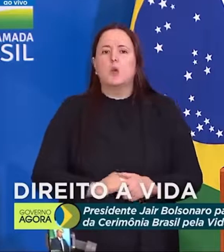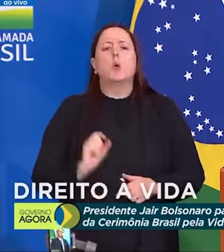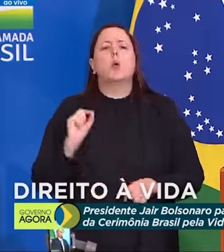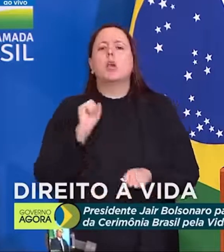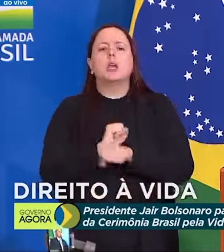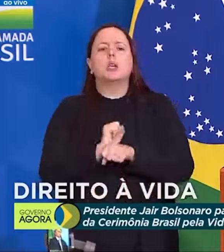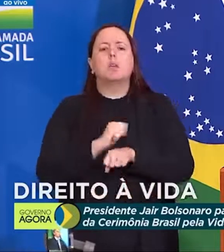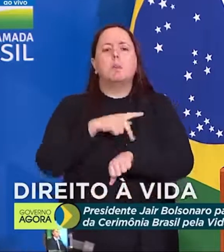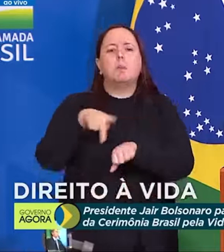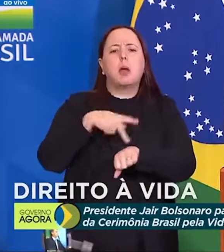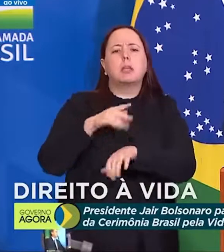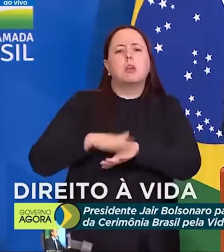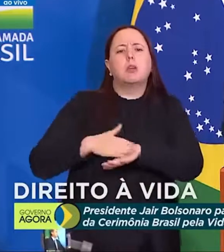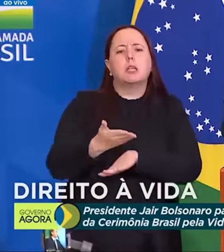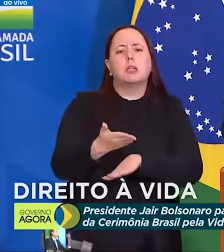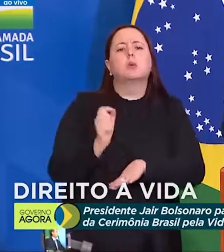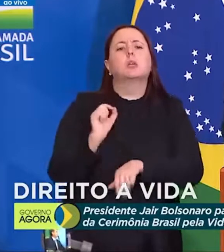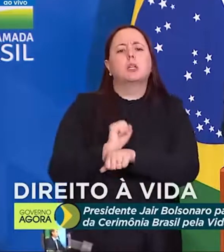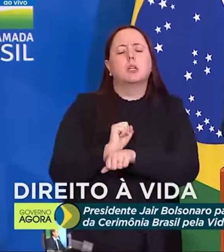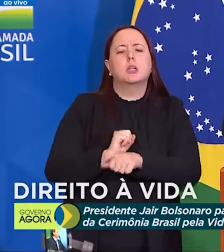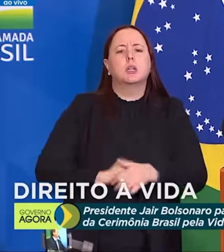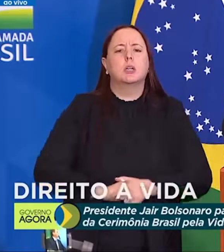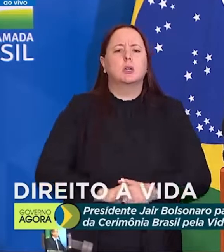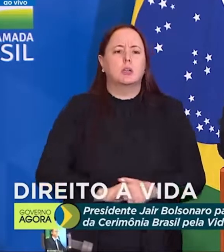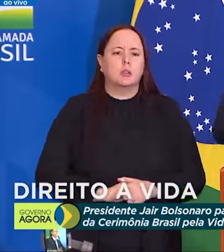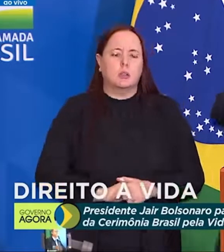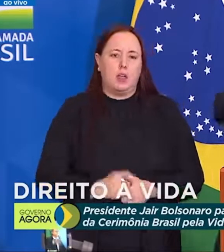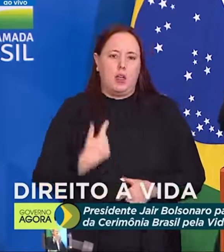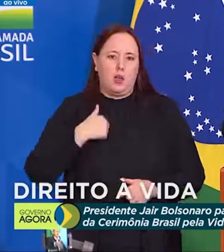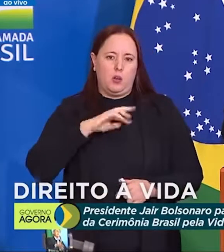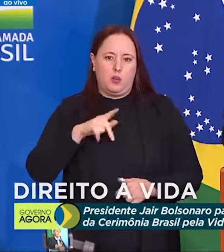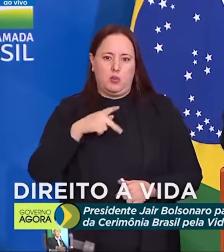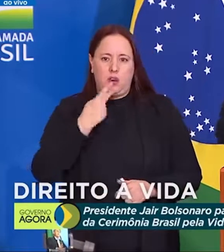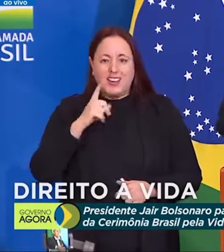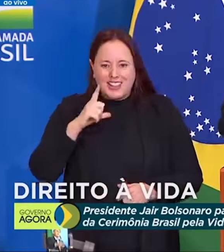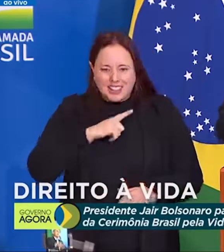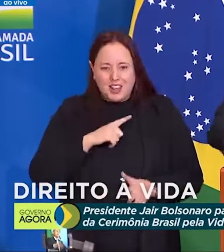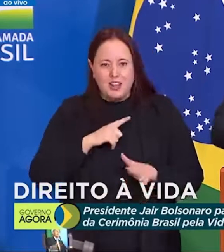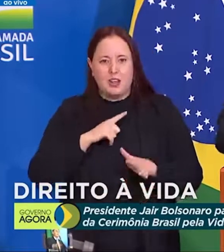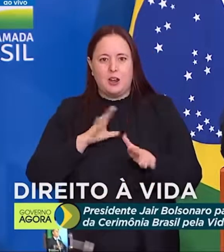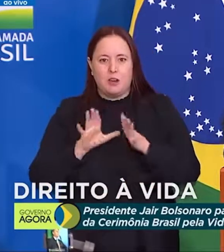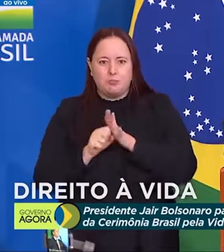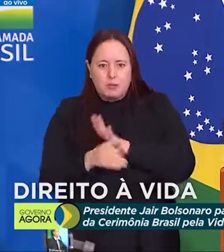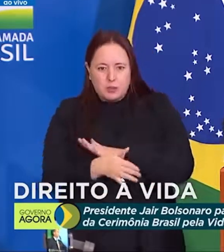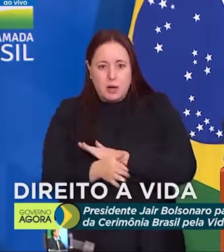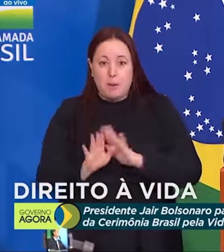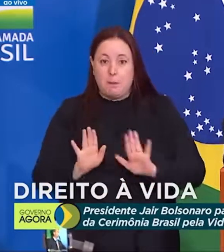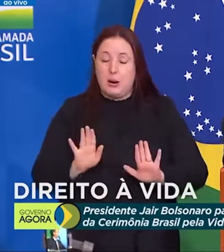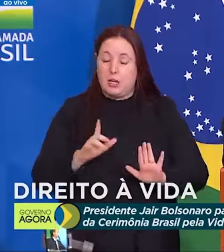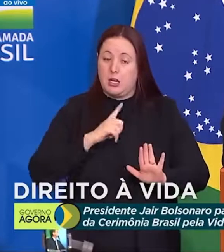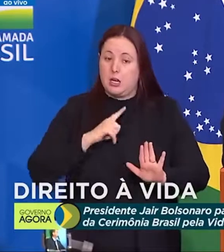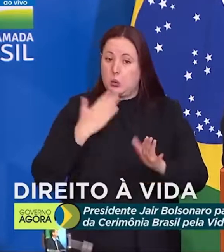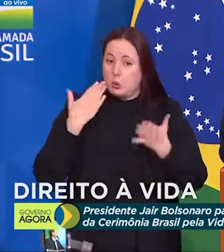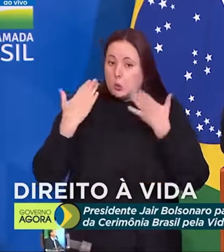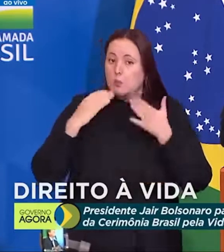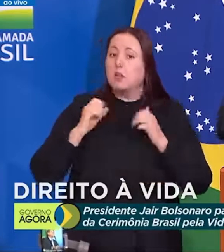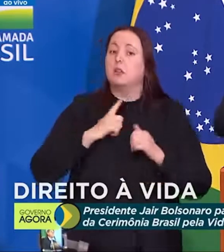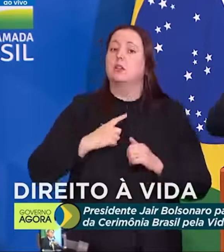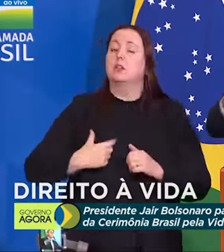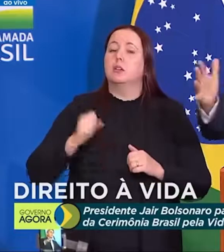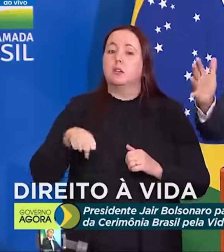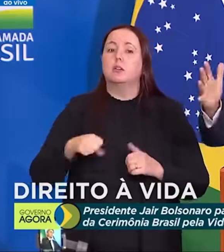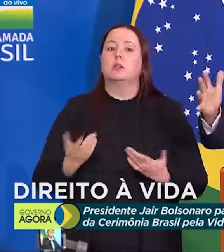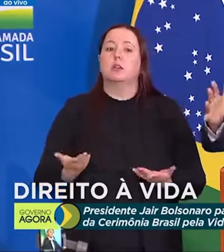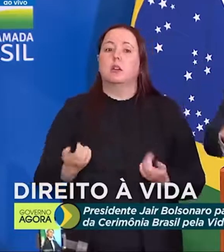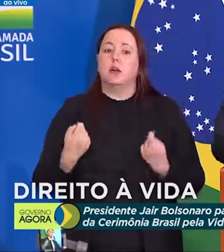espera de um país que ache dessa maneira? Eu não estou dizendo que há fraude mas há suspeita. Temos que